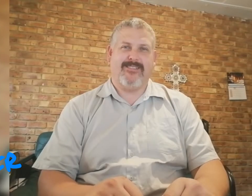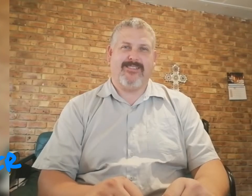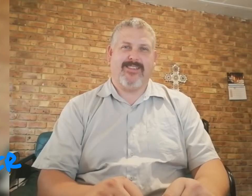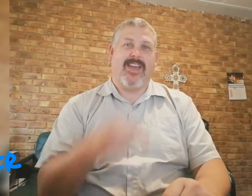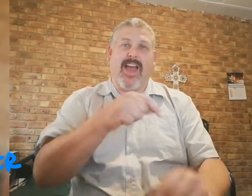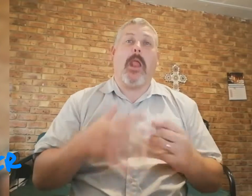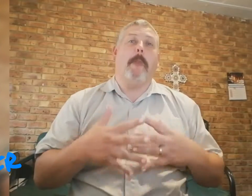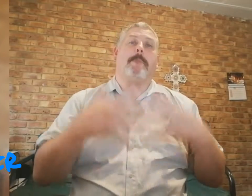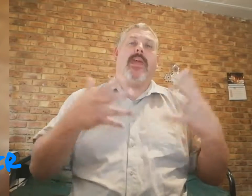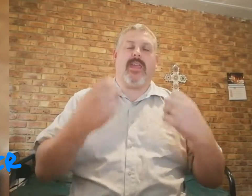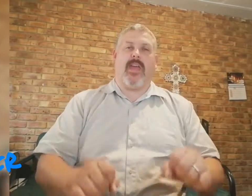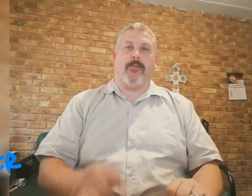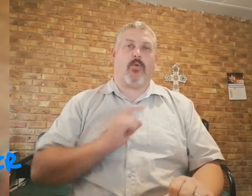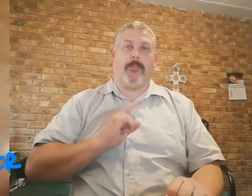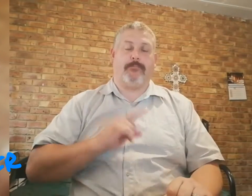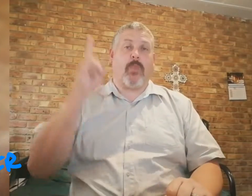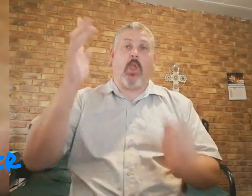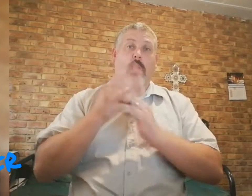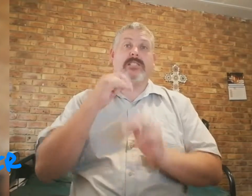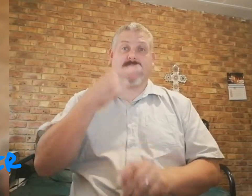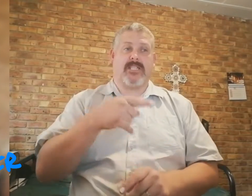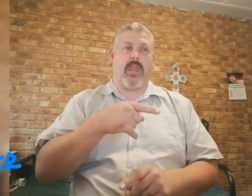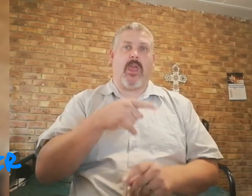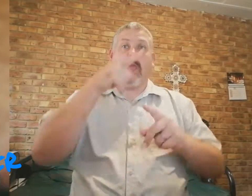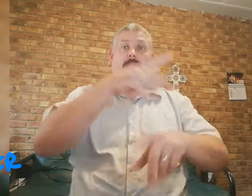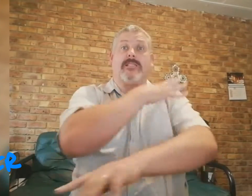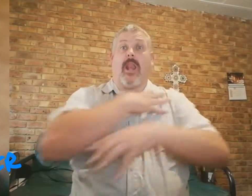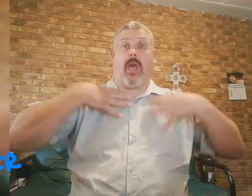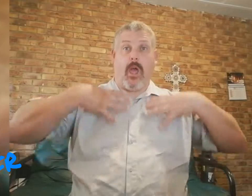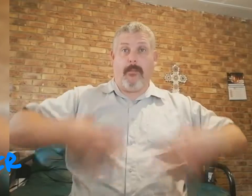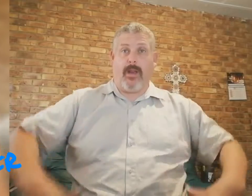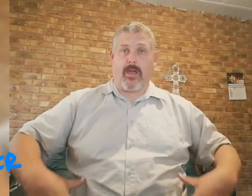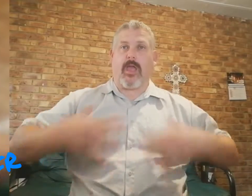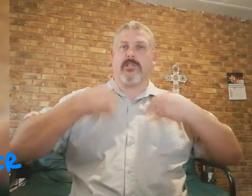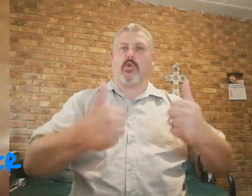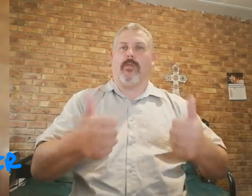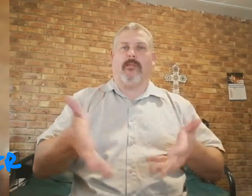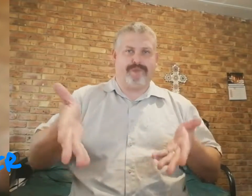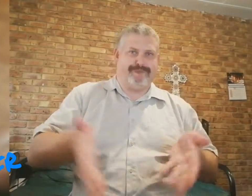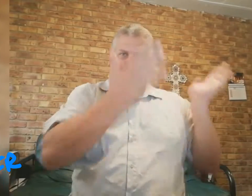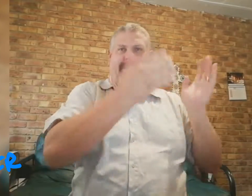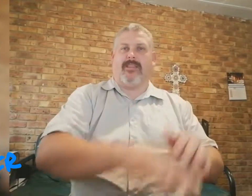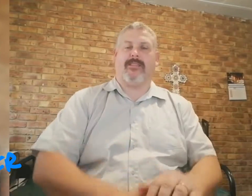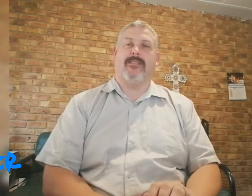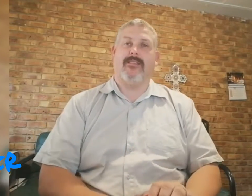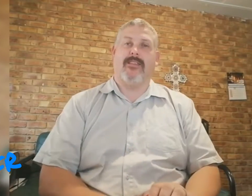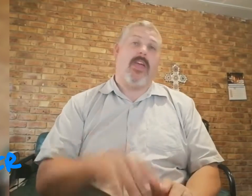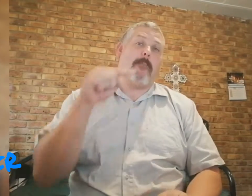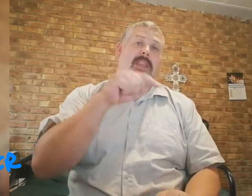Hy het meer geku kom. Jesus gesê, hy is lichaamlik gezond. Wat